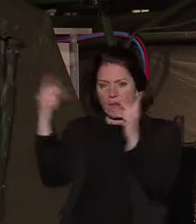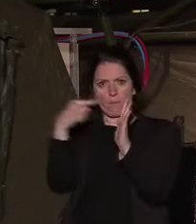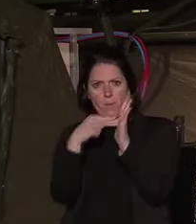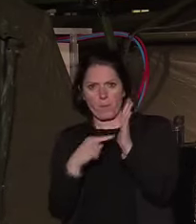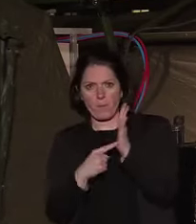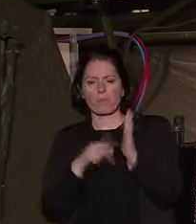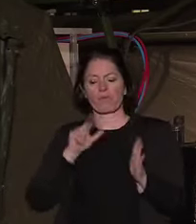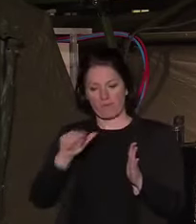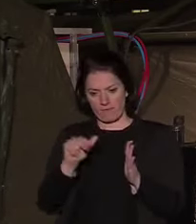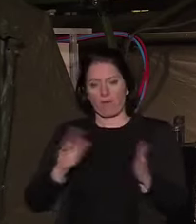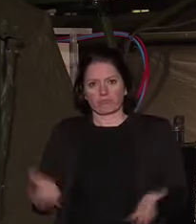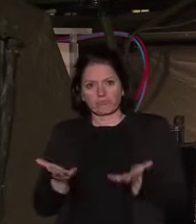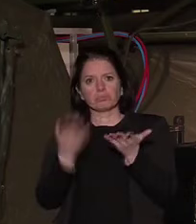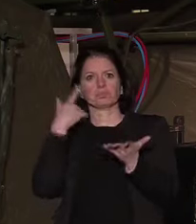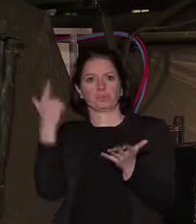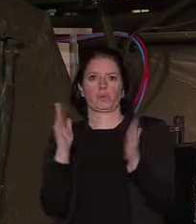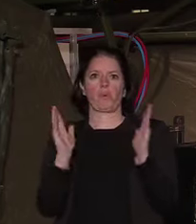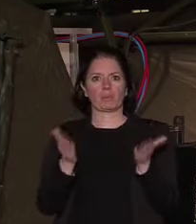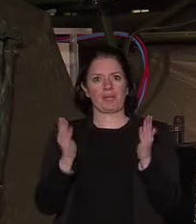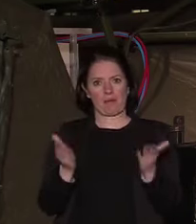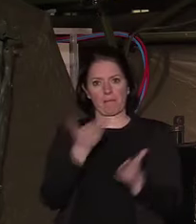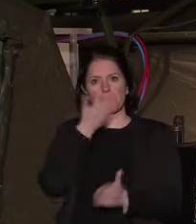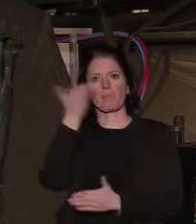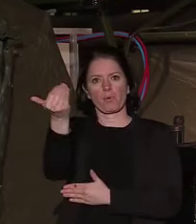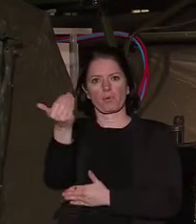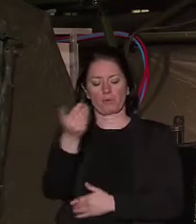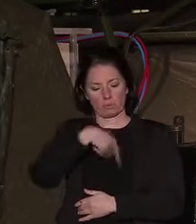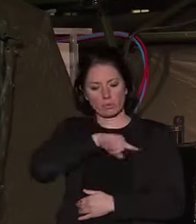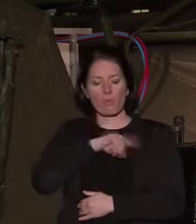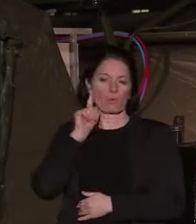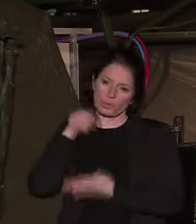hôpital. C'est ce que nous leur devons, c'est ce que nous devons à la nation.